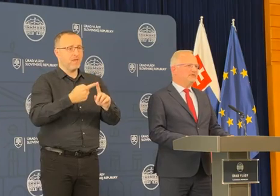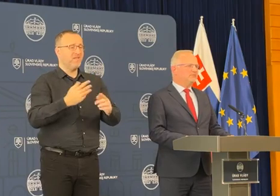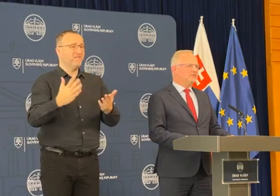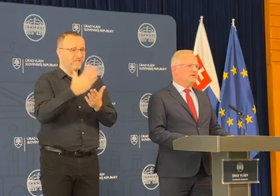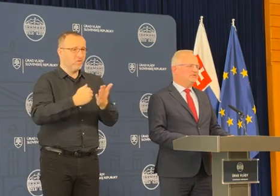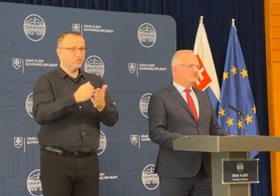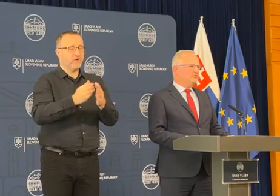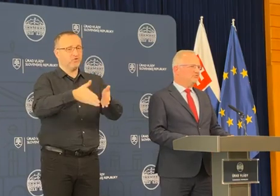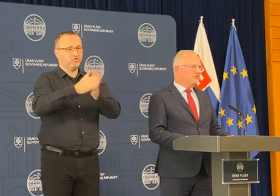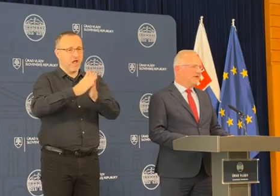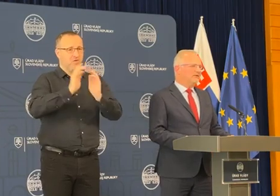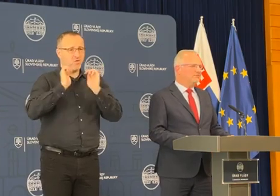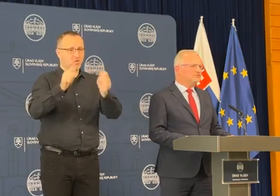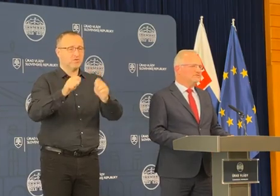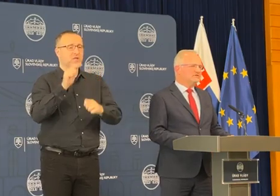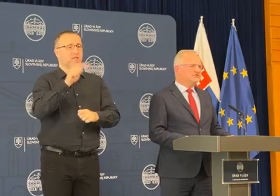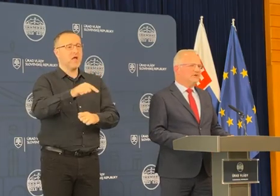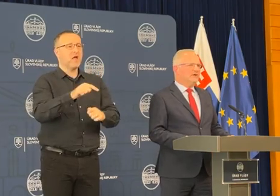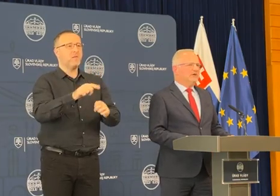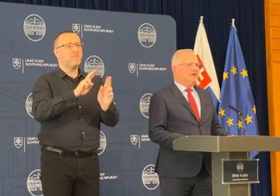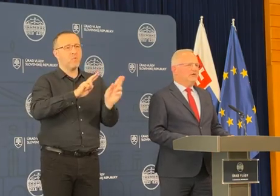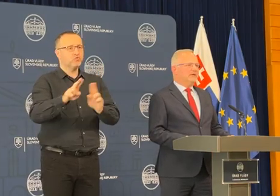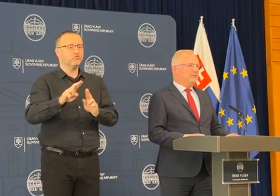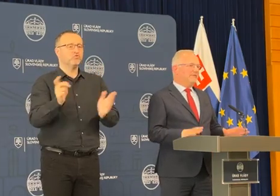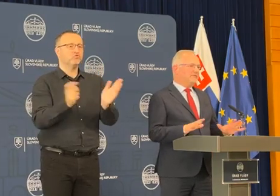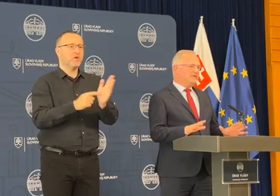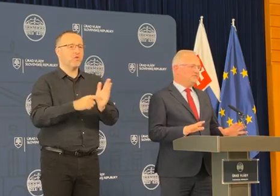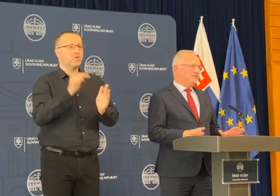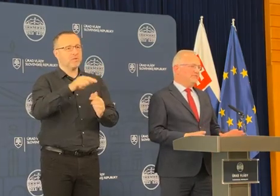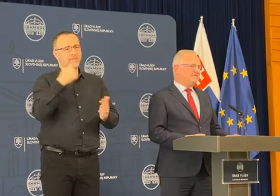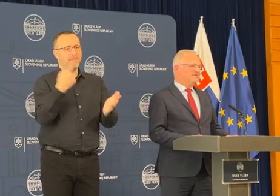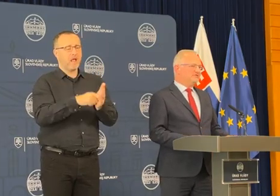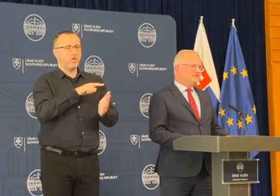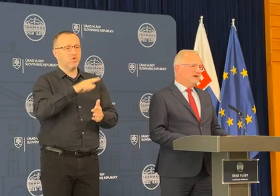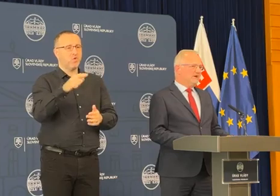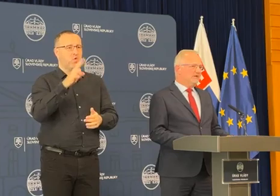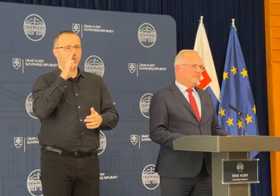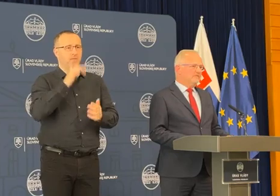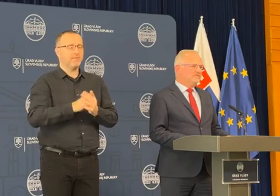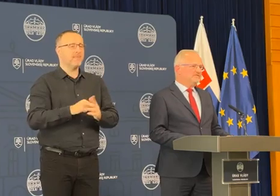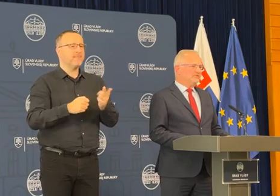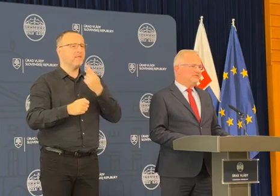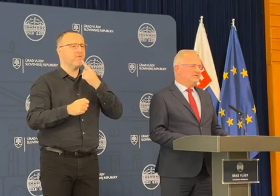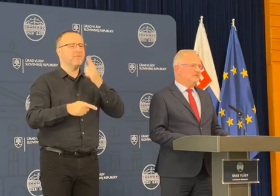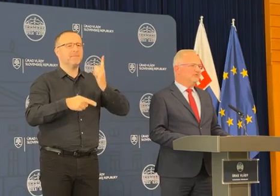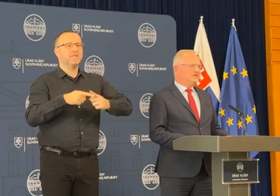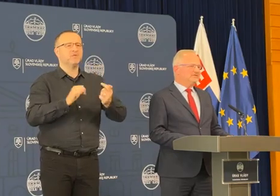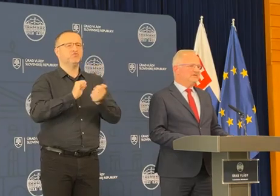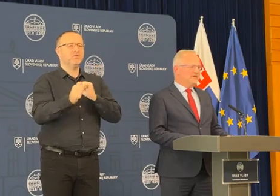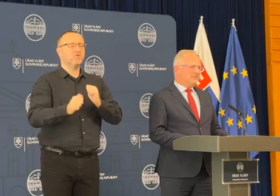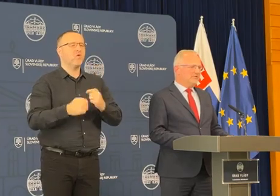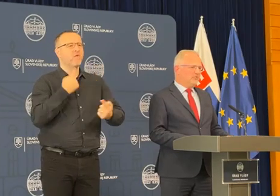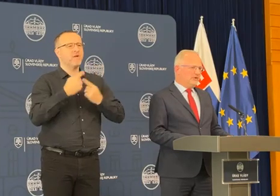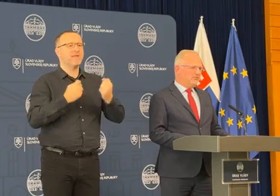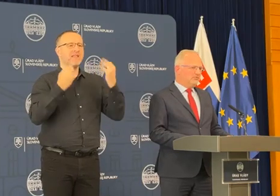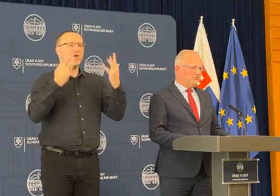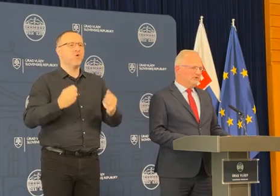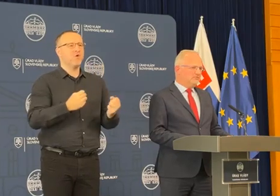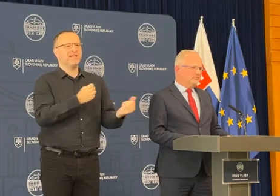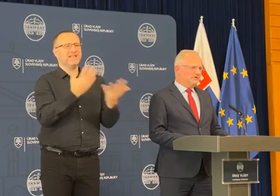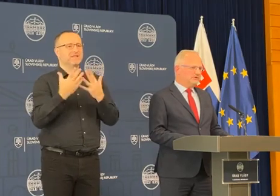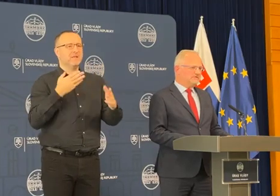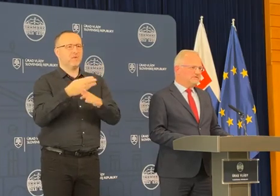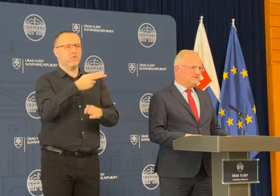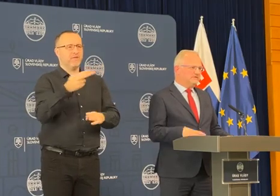využili, platiť bude ešte do júna tá možnosť. Takže nepovie vám teraz úplne presné čísla, ale bavíme sa o niekoľkých desiatkách miliónov eur,